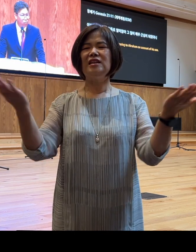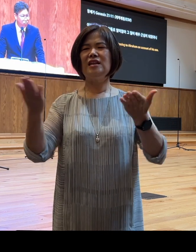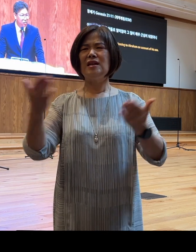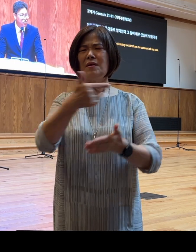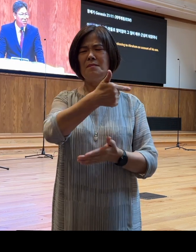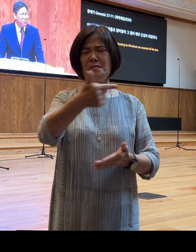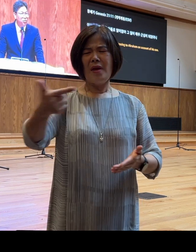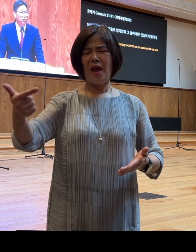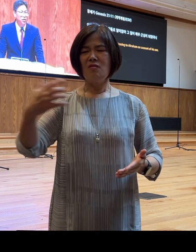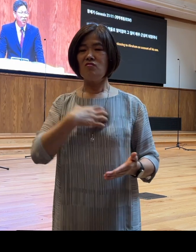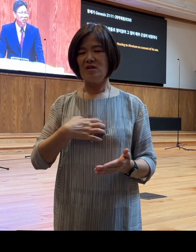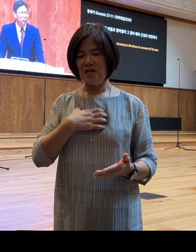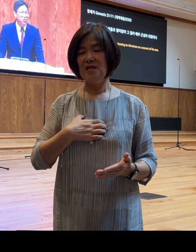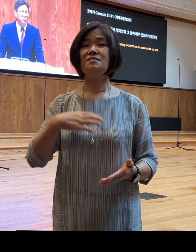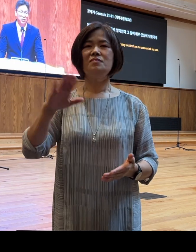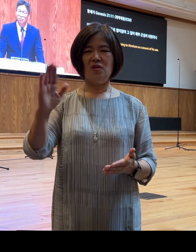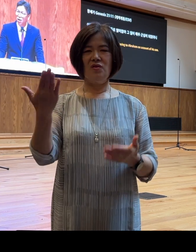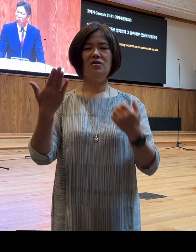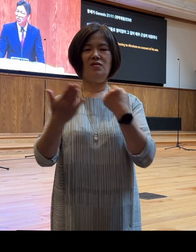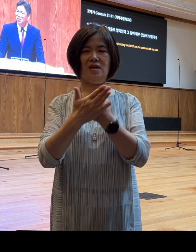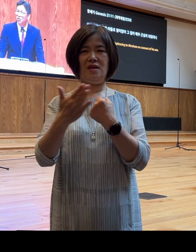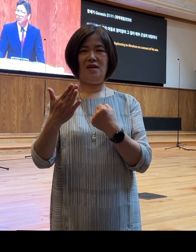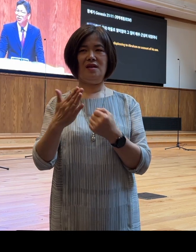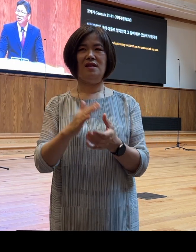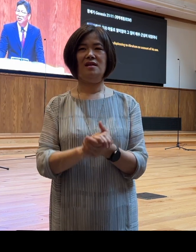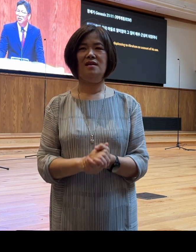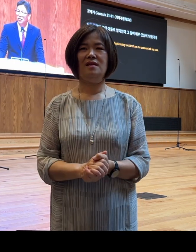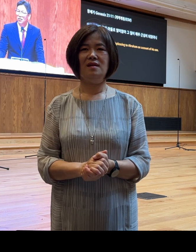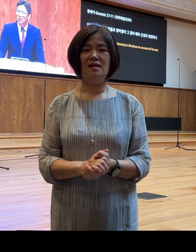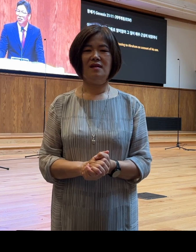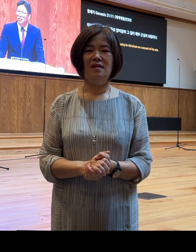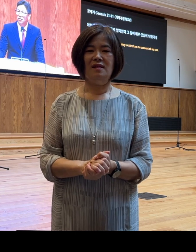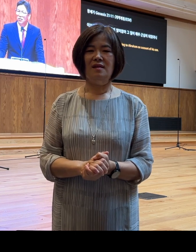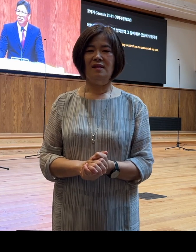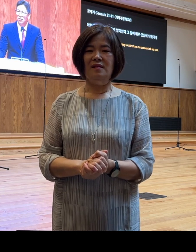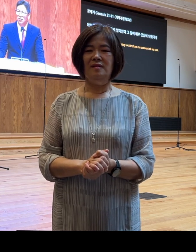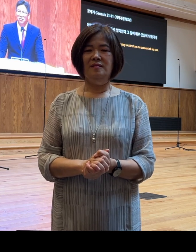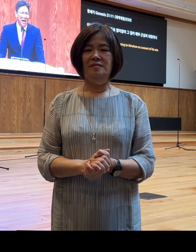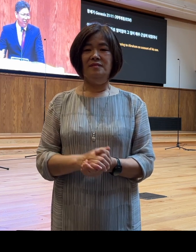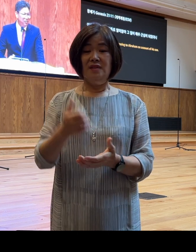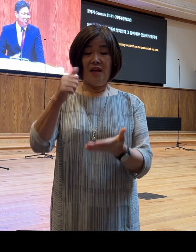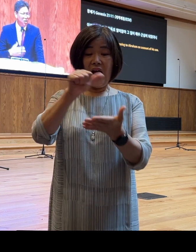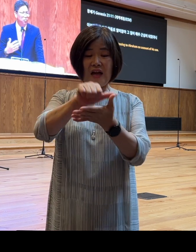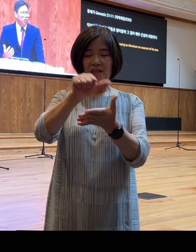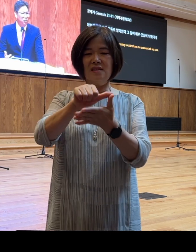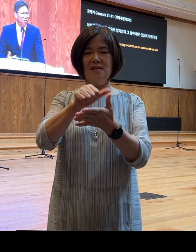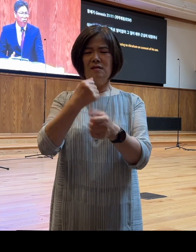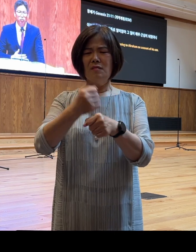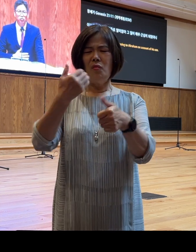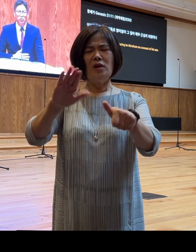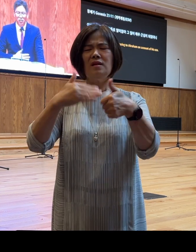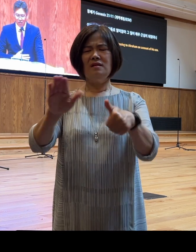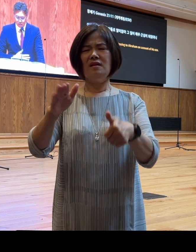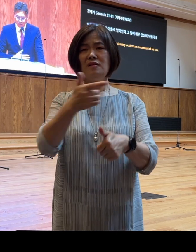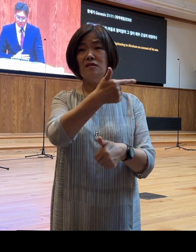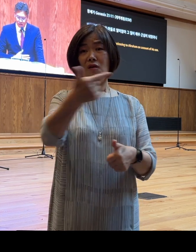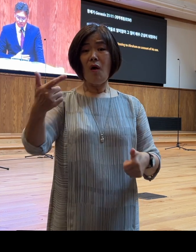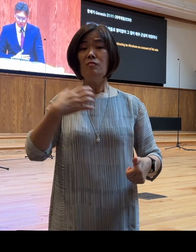근심이 되었다 라고 되어 있습니다 매우 근심이 되었다 그 아들을 내어보내는데 너무 근심이 되는 것이죠